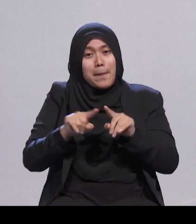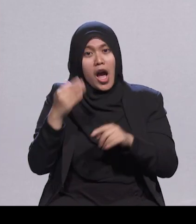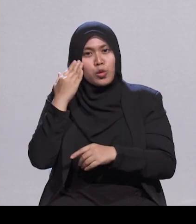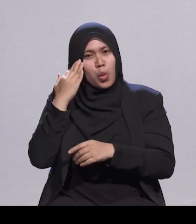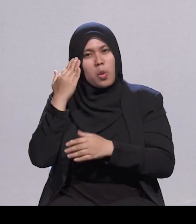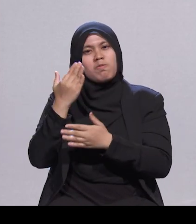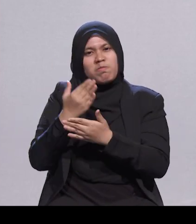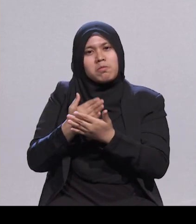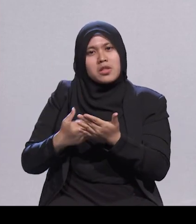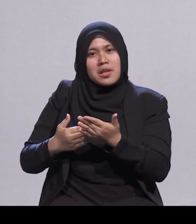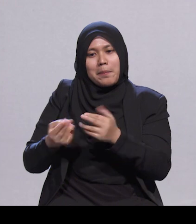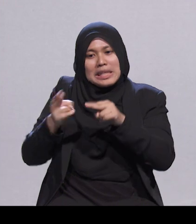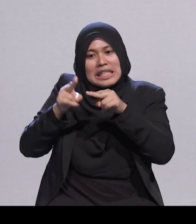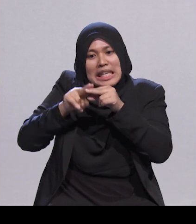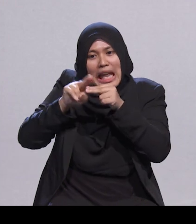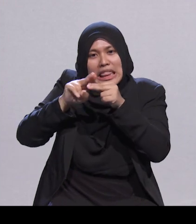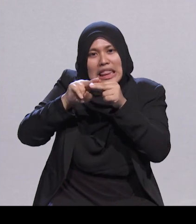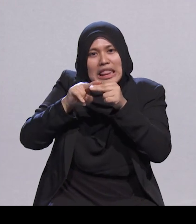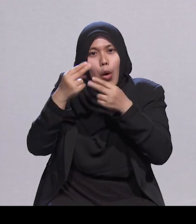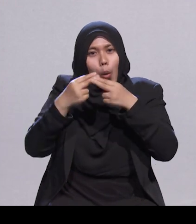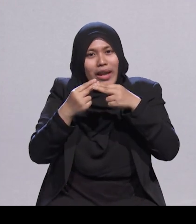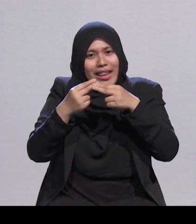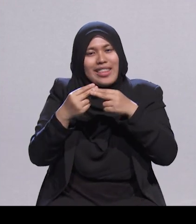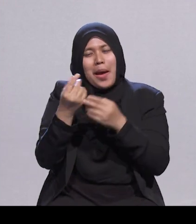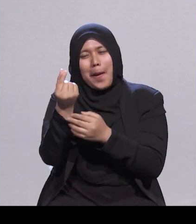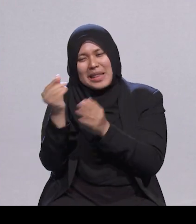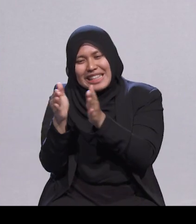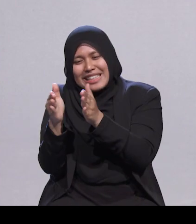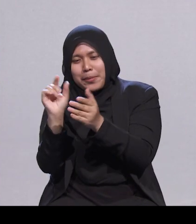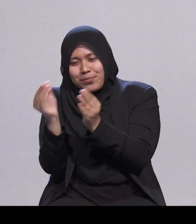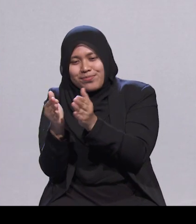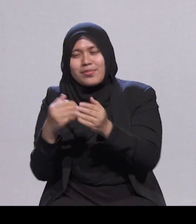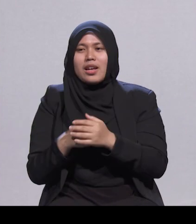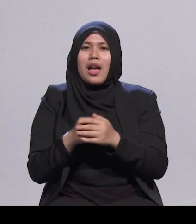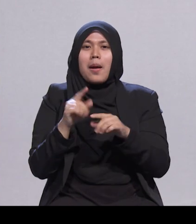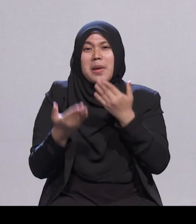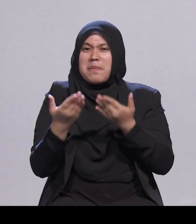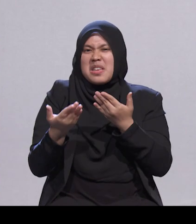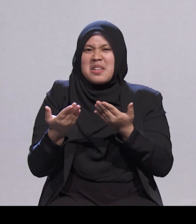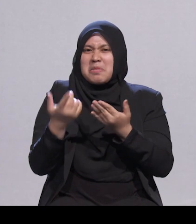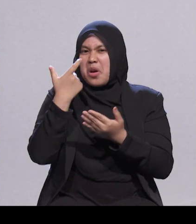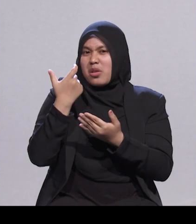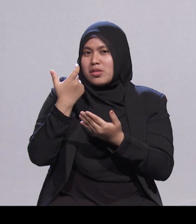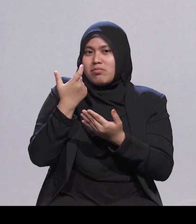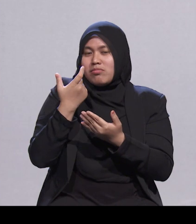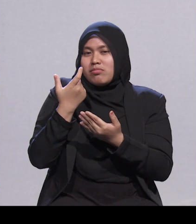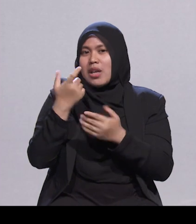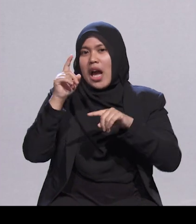naik berat badan. Sedikit sahaja. Mungkin kerana tak tahan dicabar sajian berbuka yang lazat.